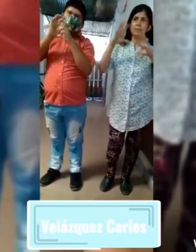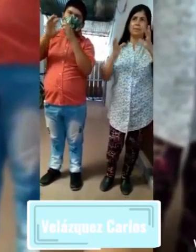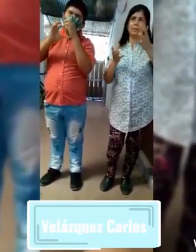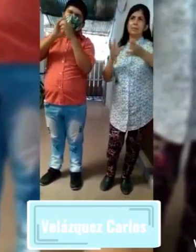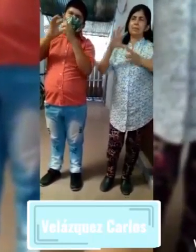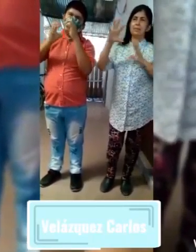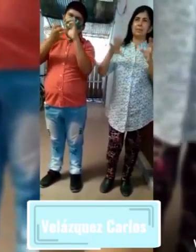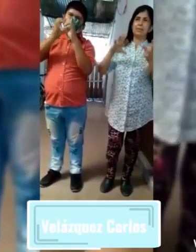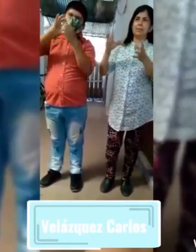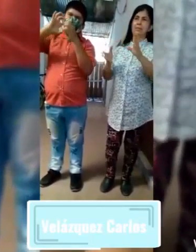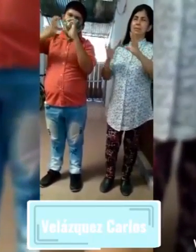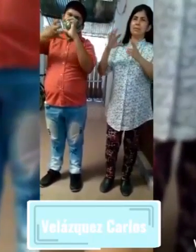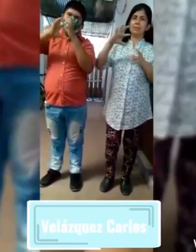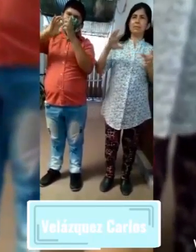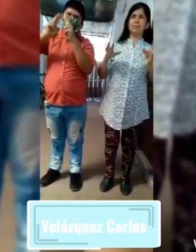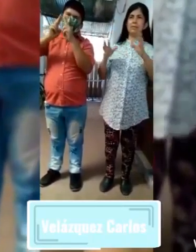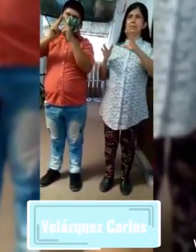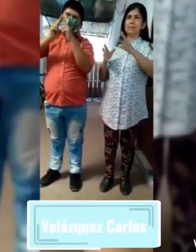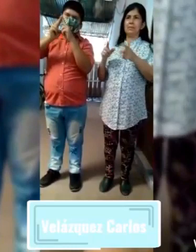de encontrarnos otra vez